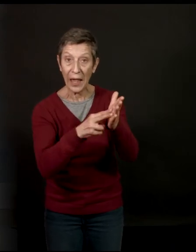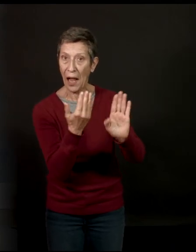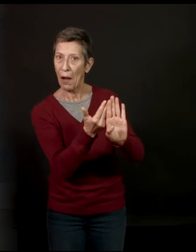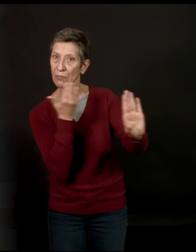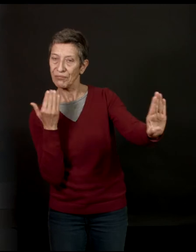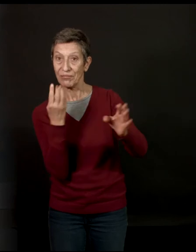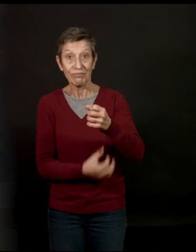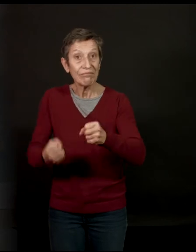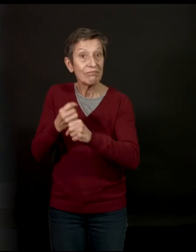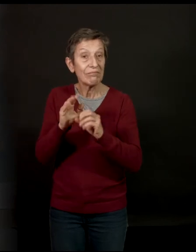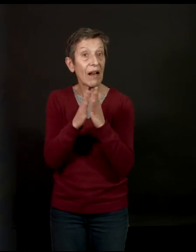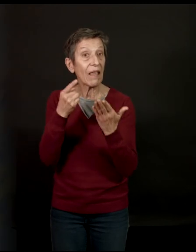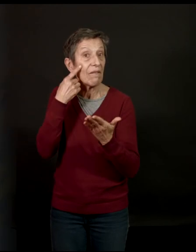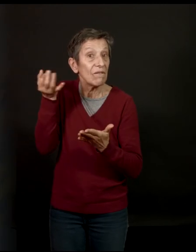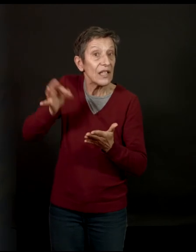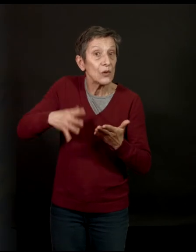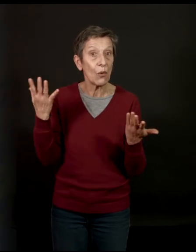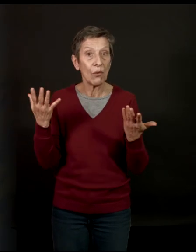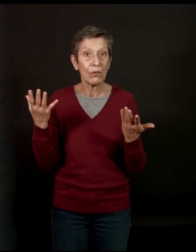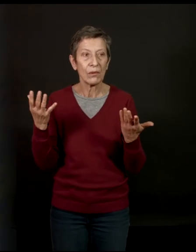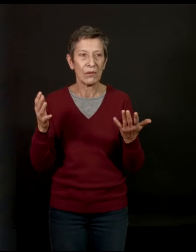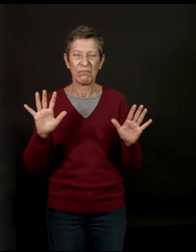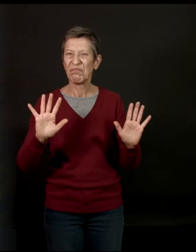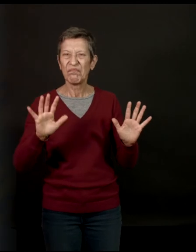et faire une oeuvre de fiction ? Je n tiens pas.